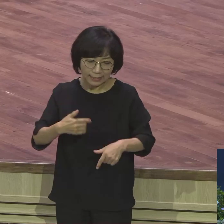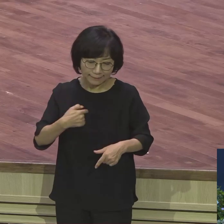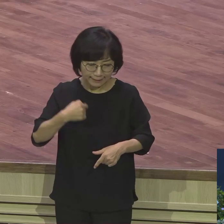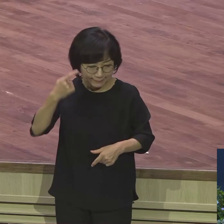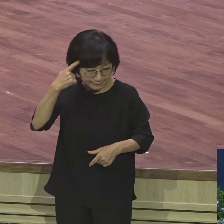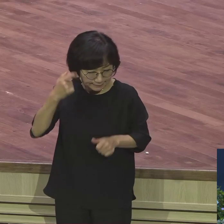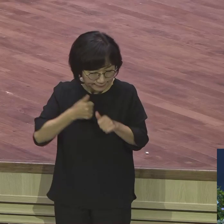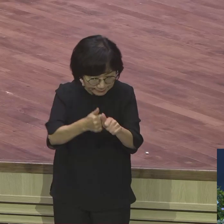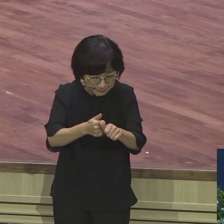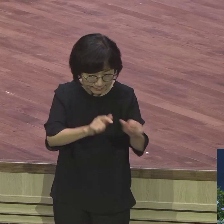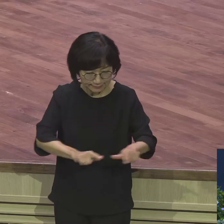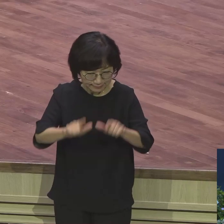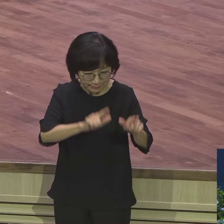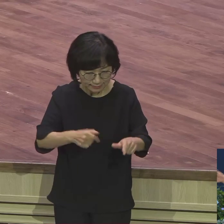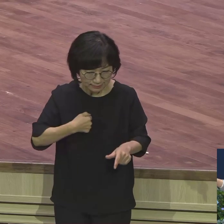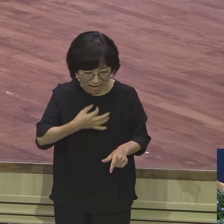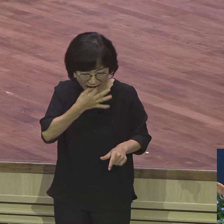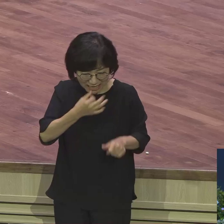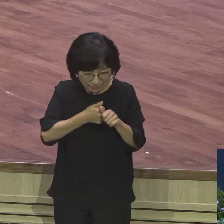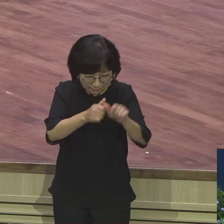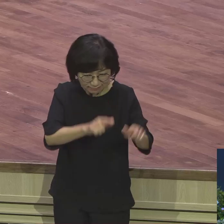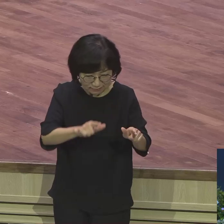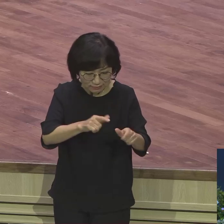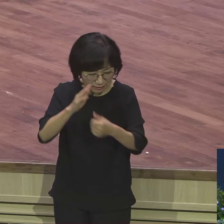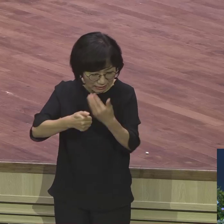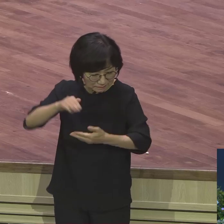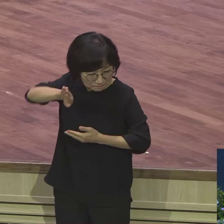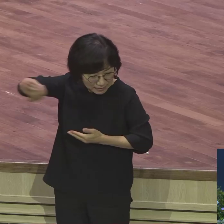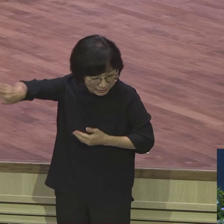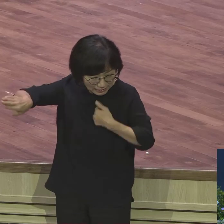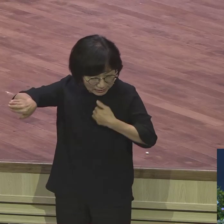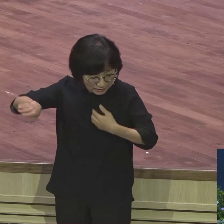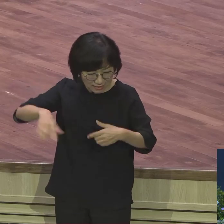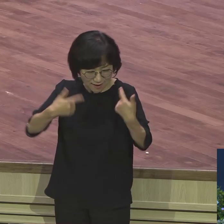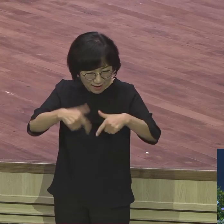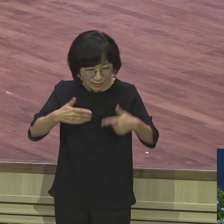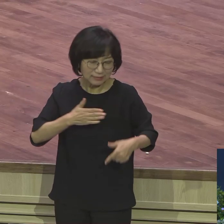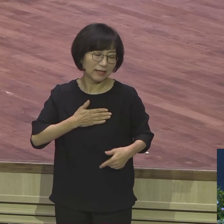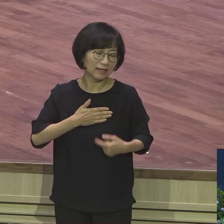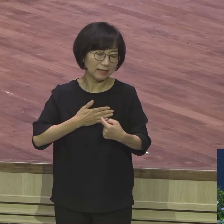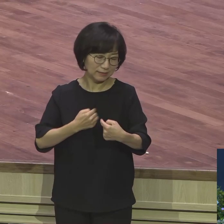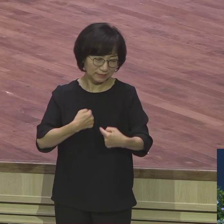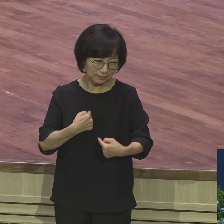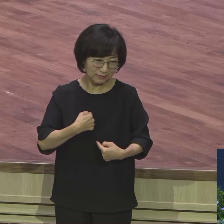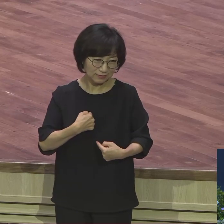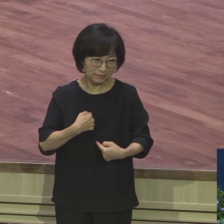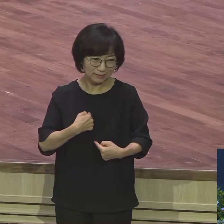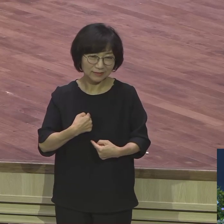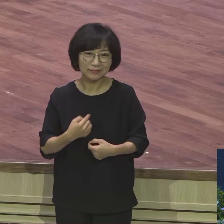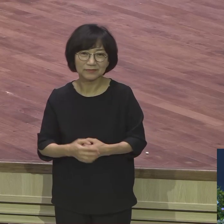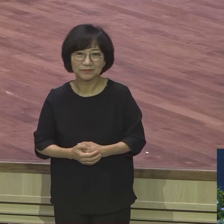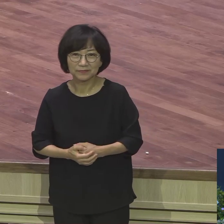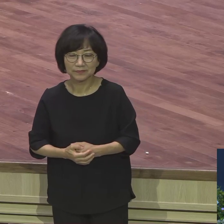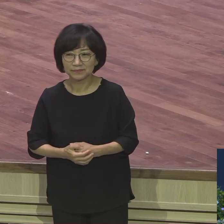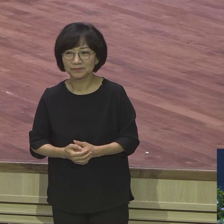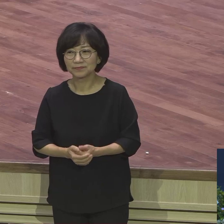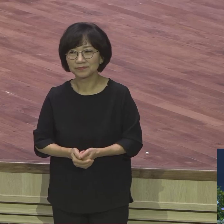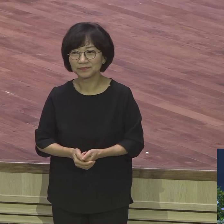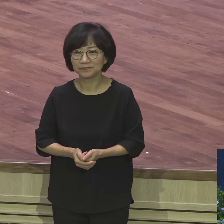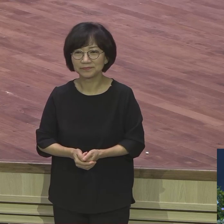하나님이 없어 삶 속에 하나님이 없어 장로가 권사가